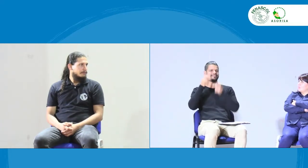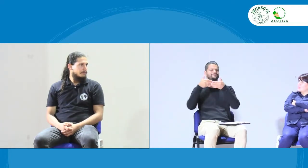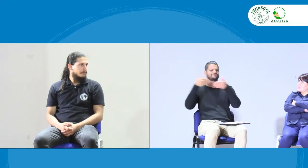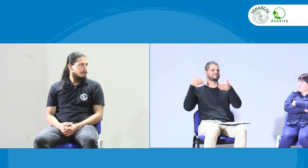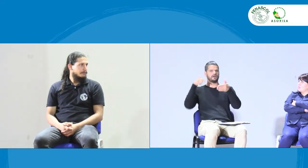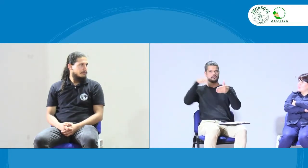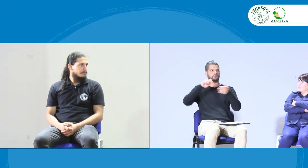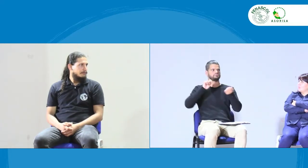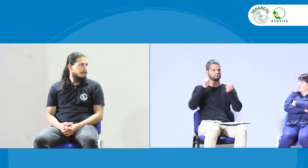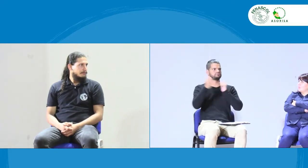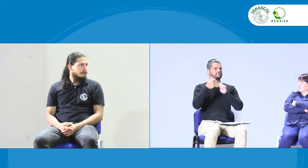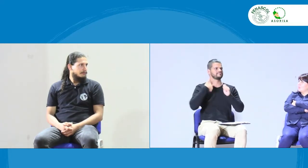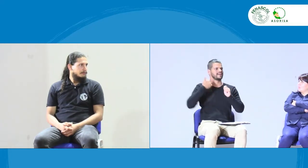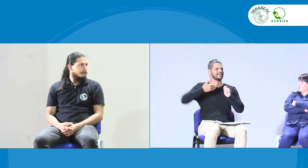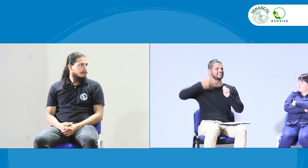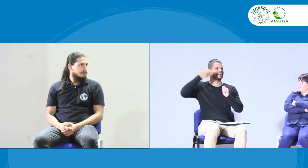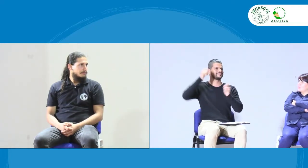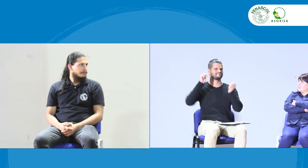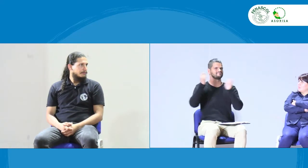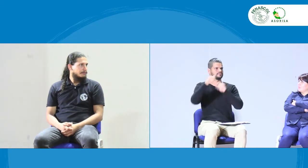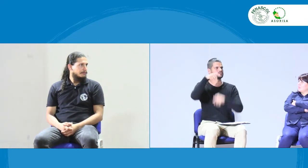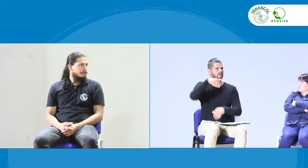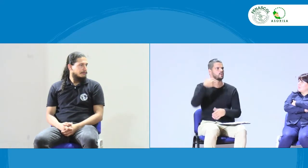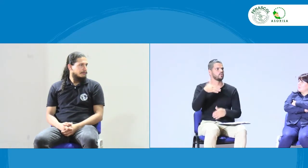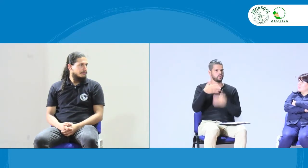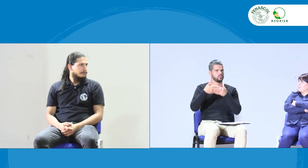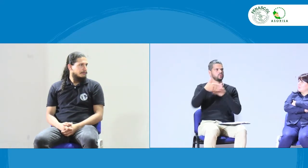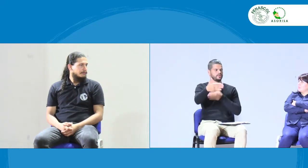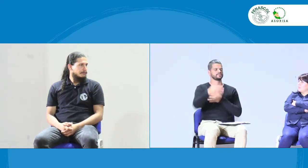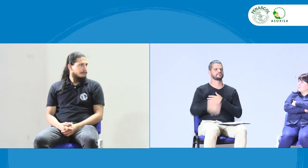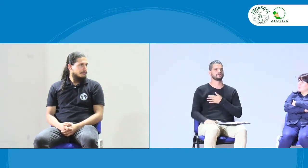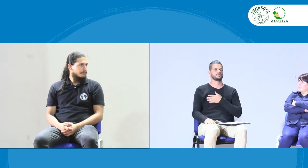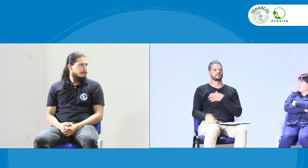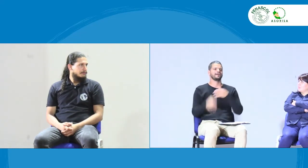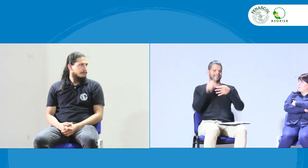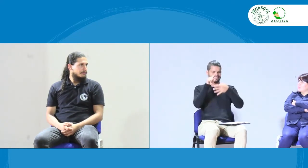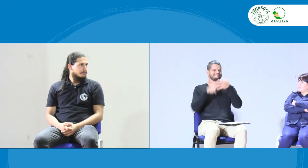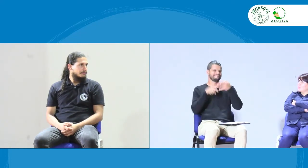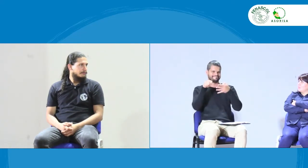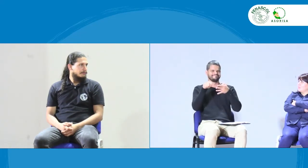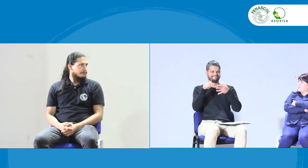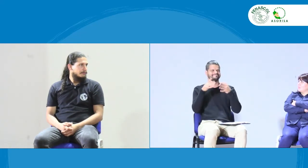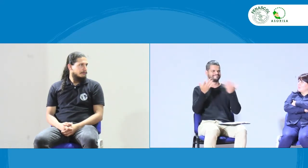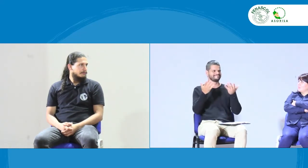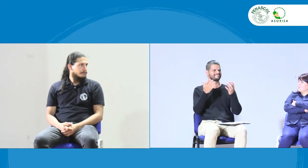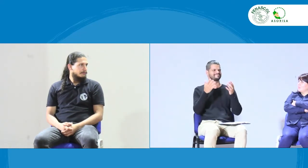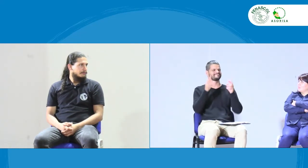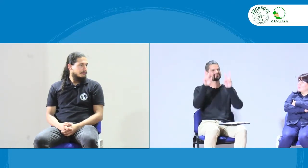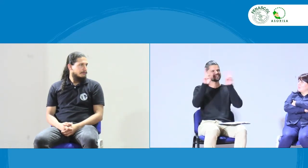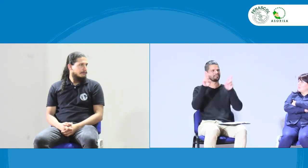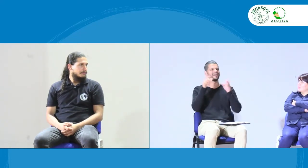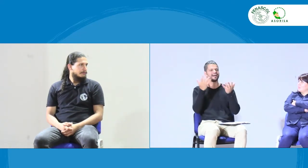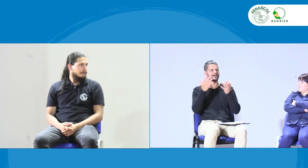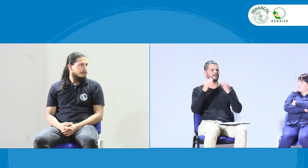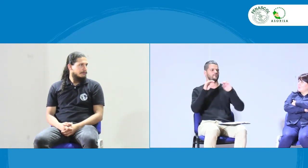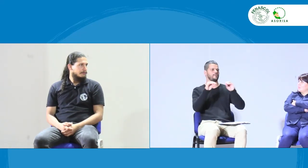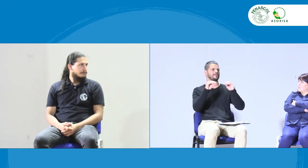hablaba la ley del 2013, que hubo una modificación. Entonces, son diferentes